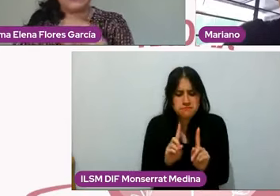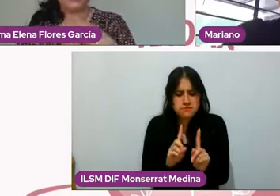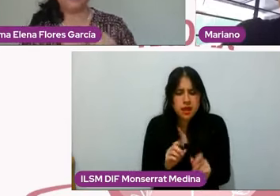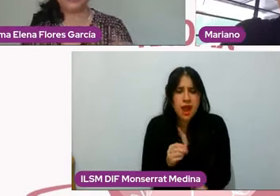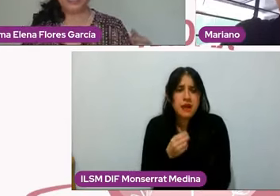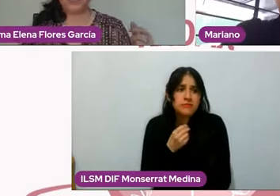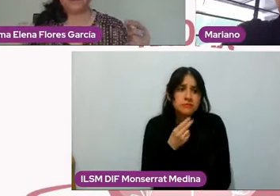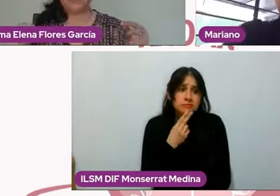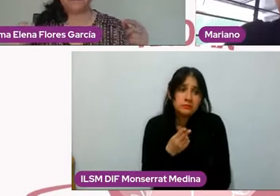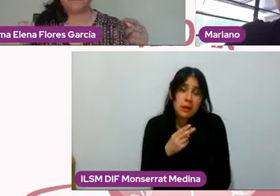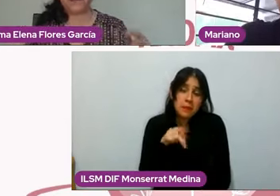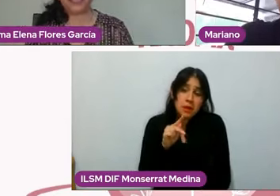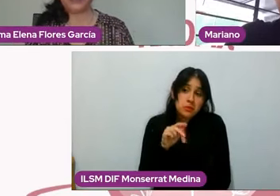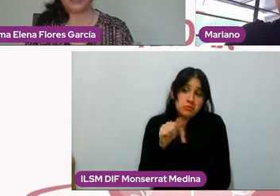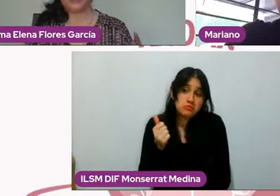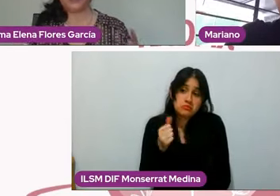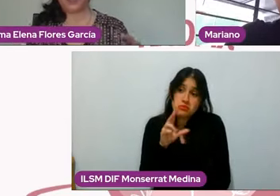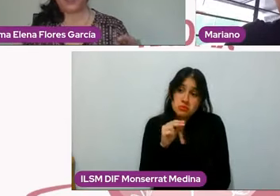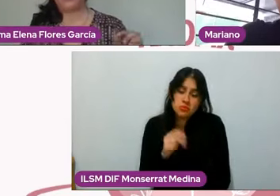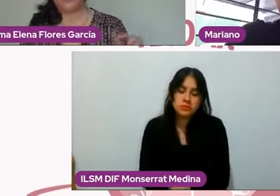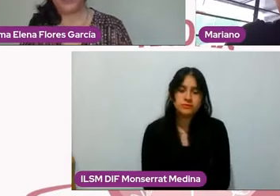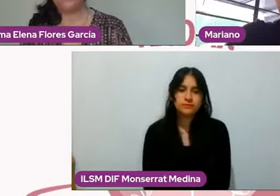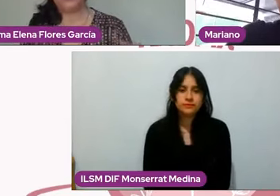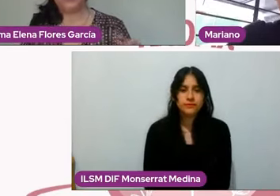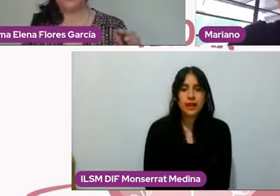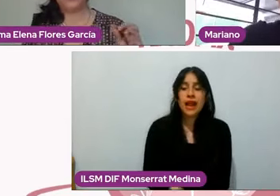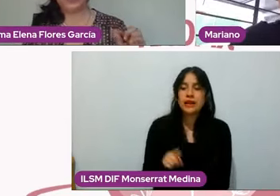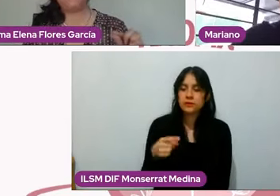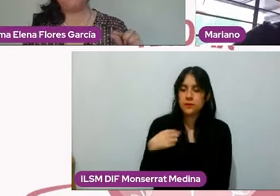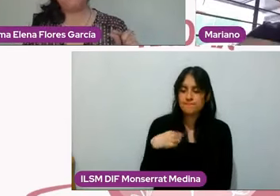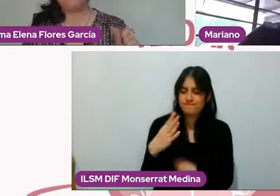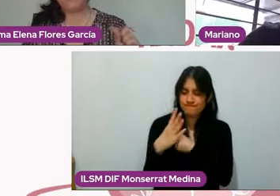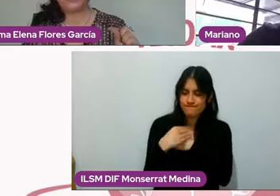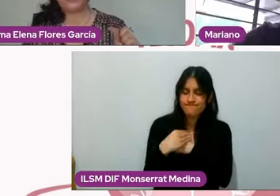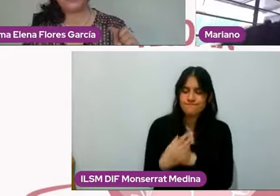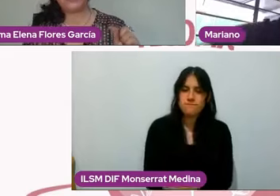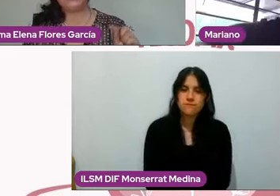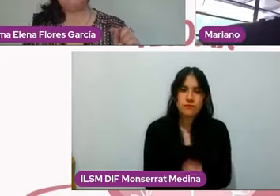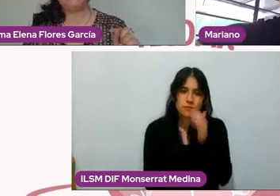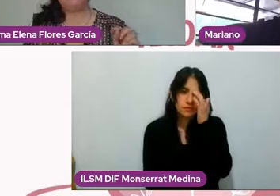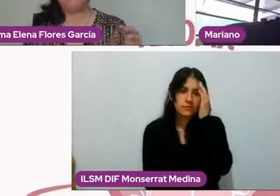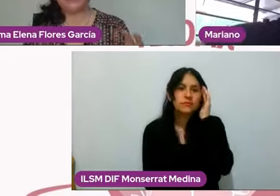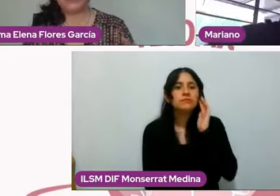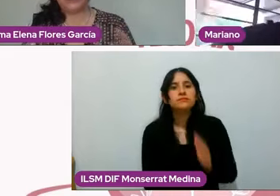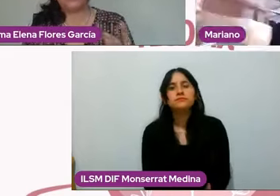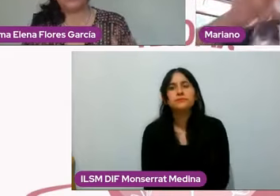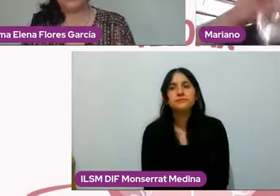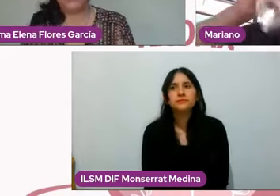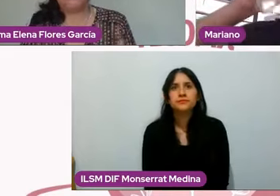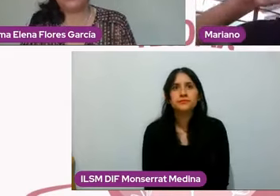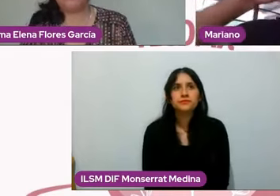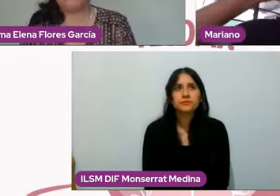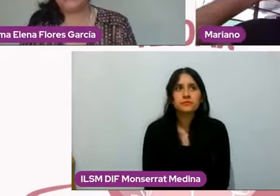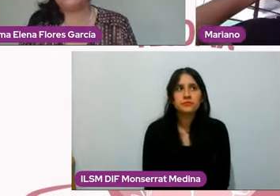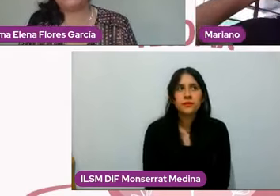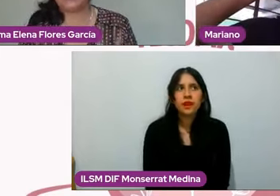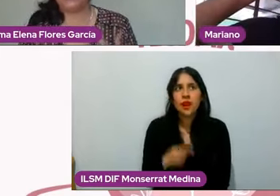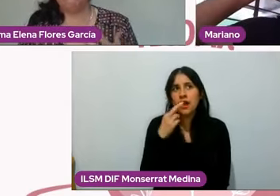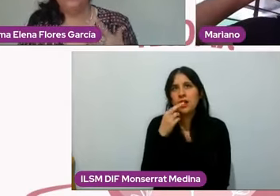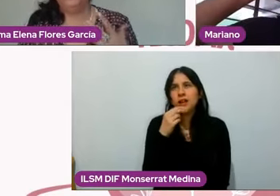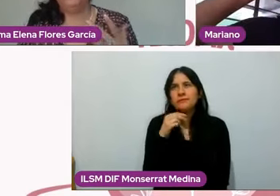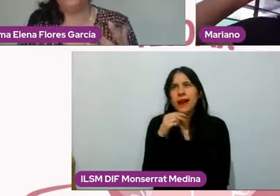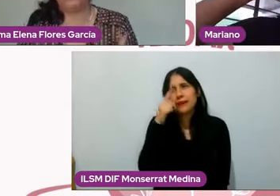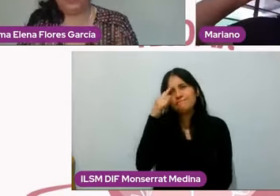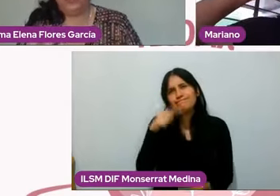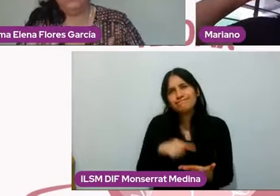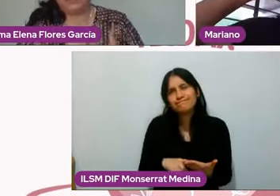Y además, si me permites abonar, Mariano, que me parece que la responsabilidad afectiva va más de